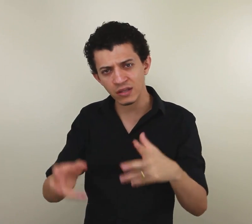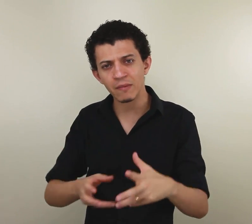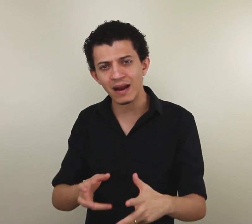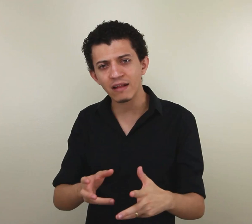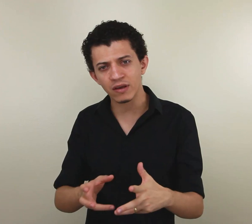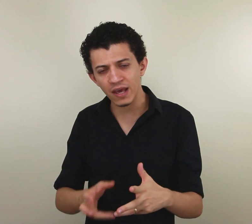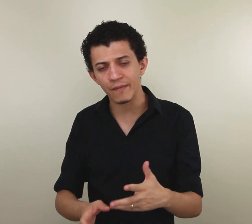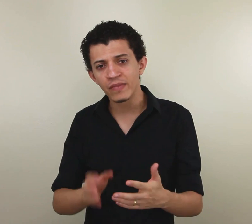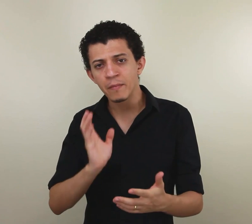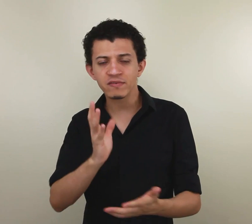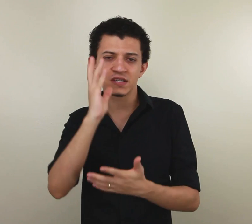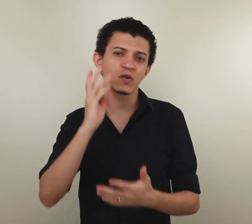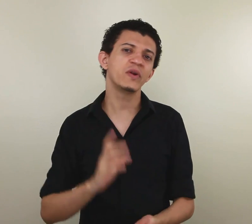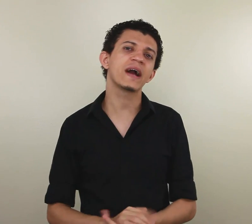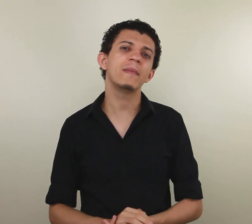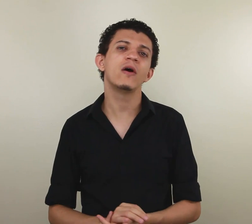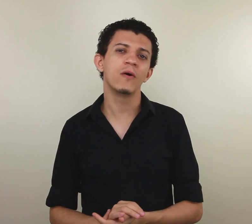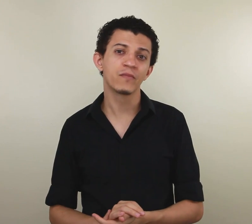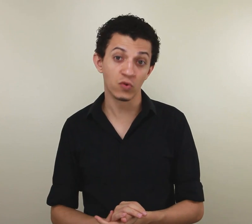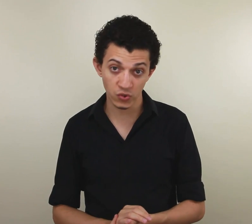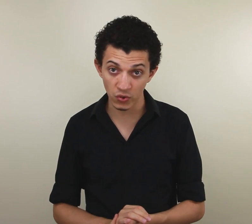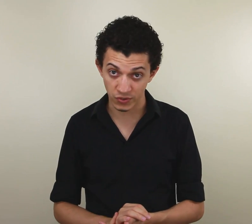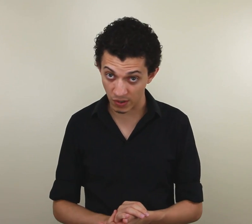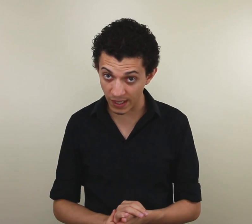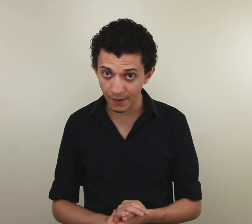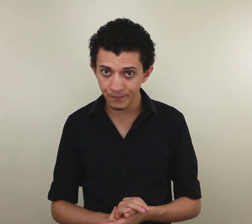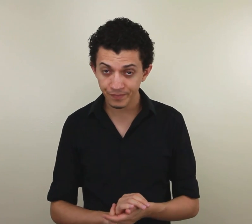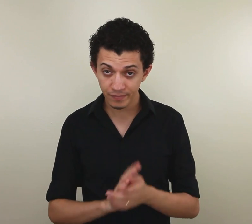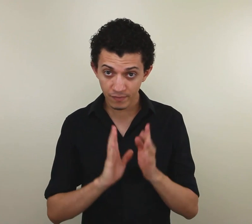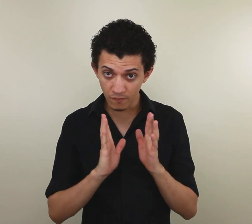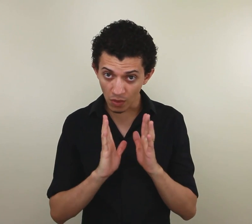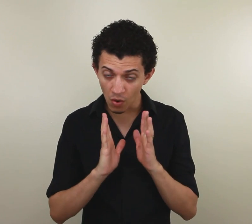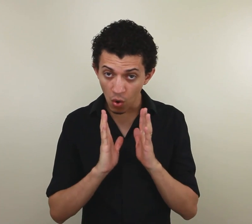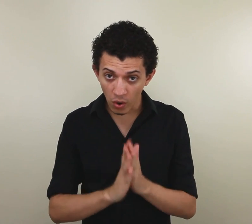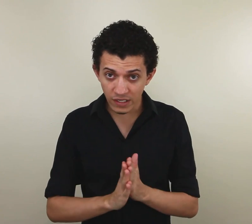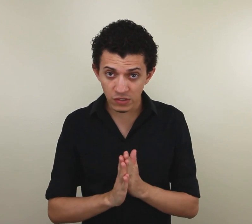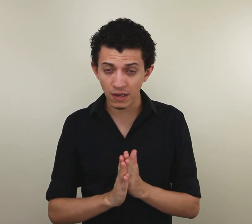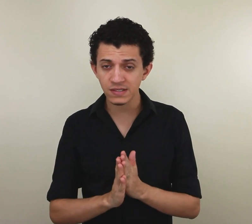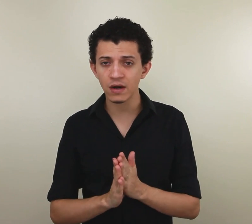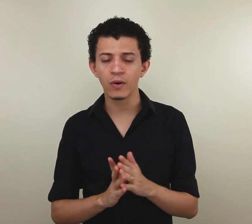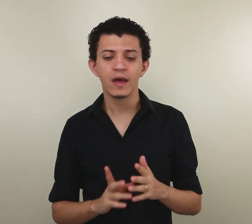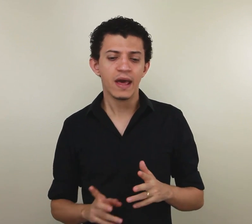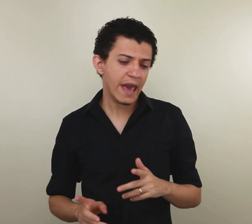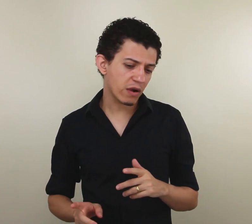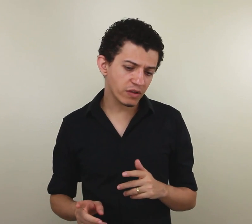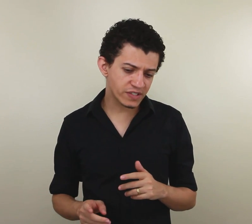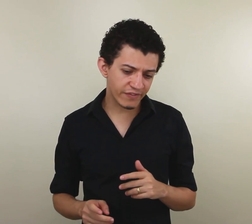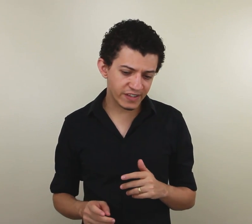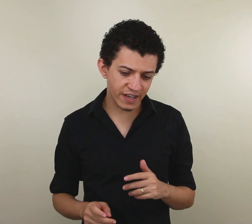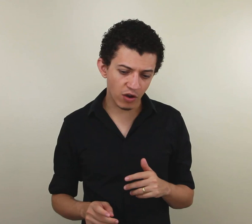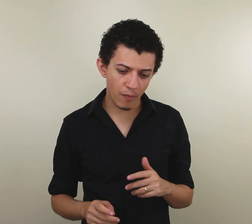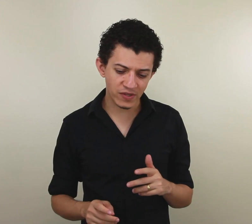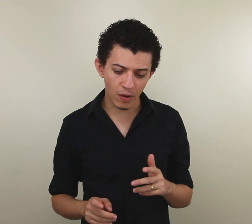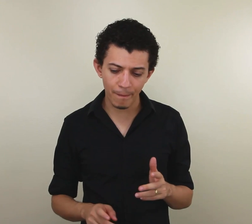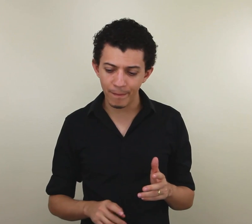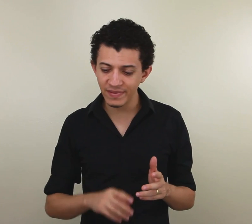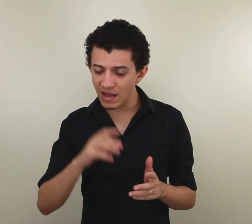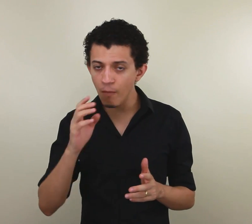tem trabalhado aqui para você se comunicar melhor com surdos. Ok? Outra situação é quando você vai dizer que a pessoa não